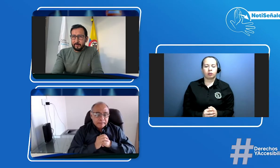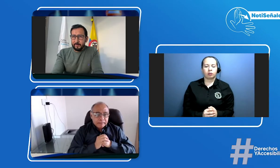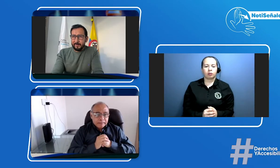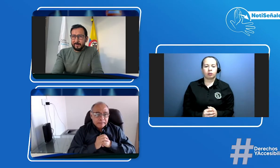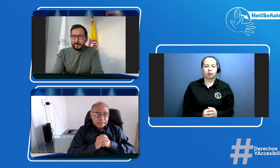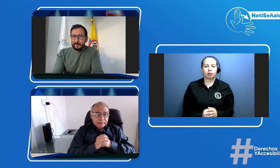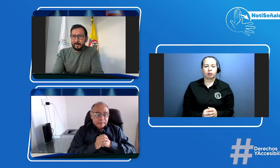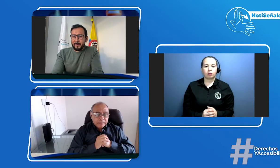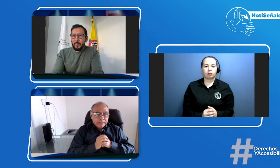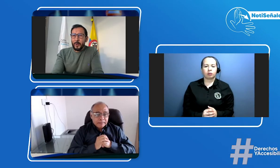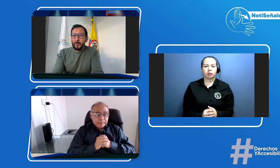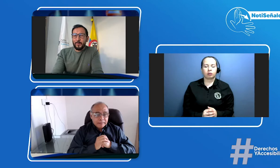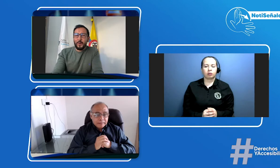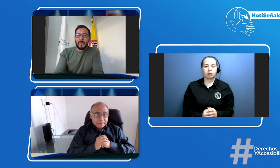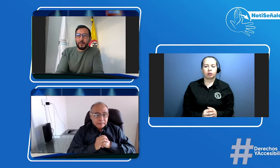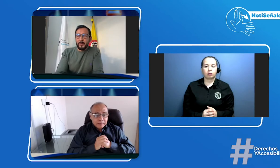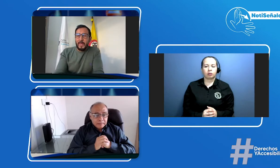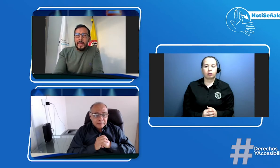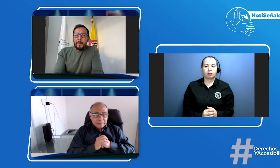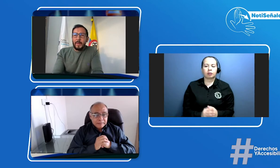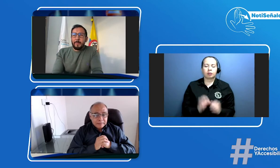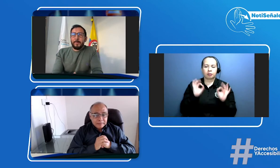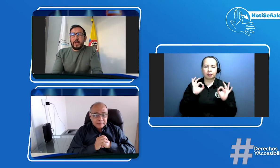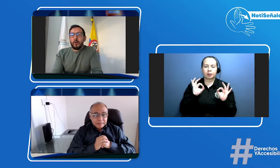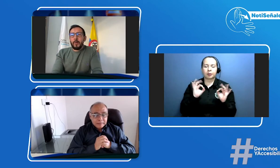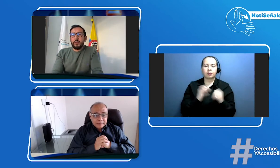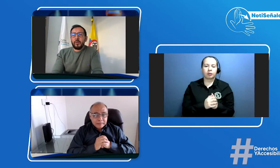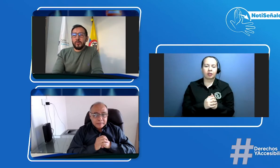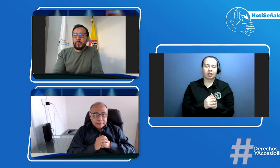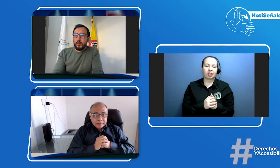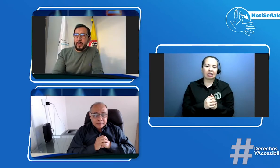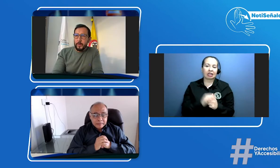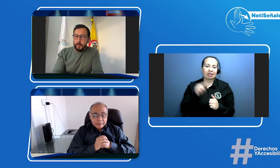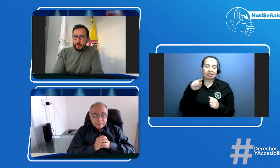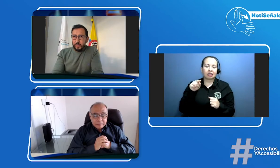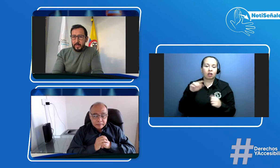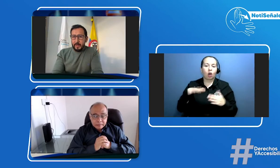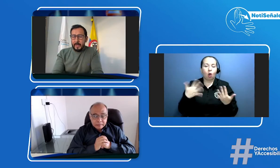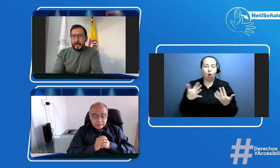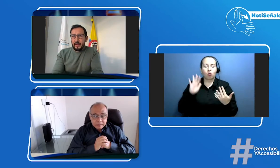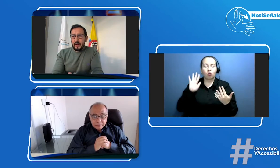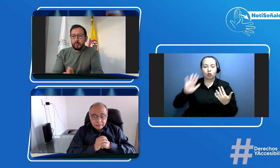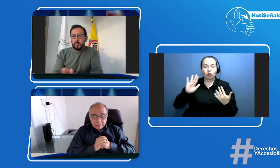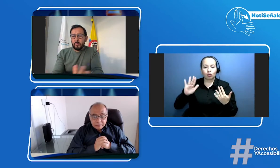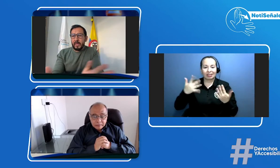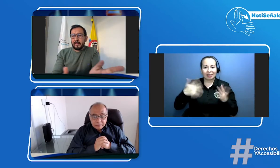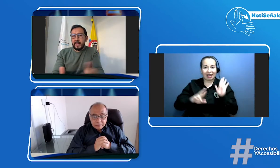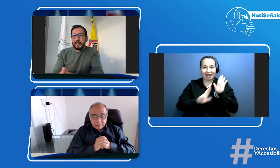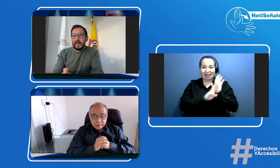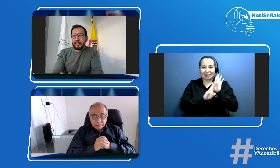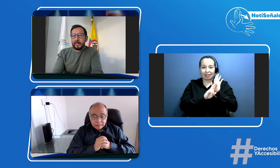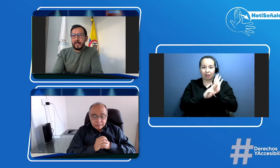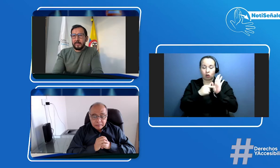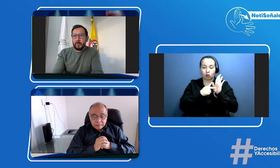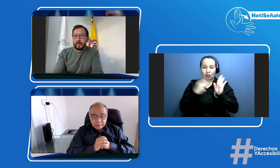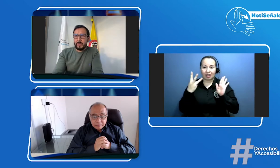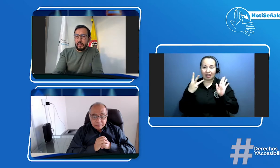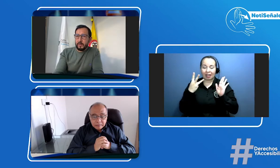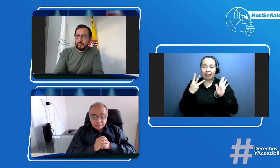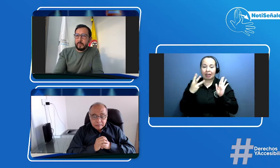bueno perfecto bien recordemos entonces cómo quedó en resolución vigente en la 30-355 de